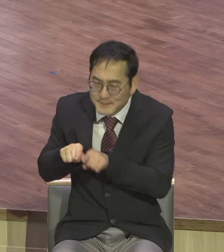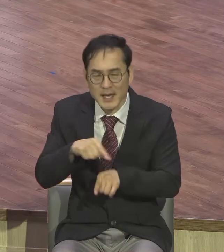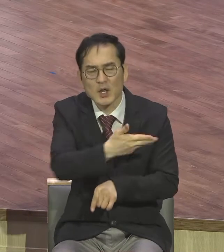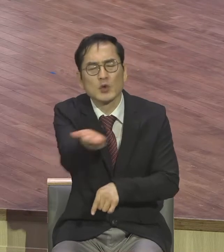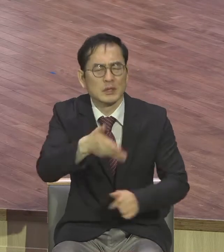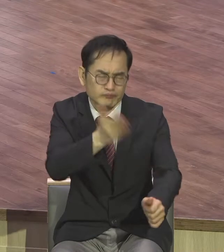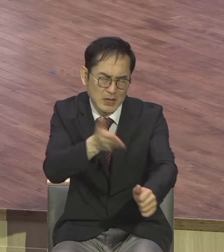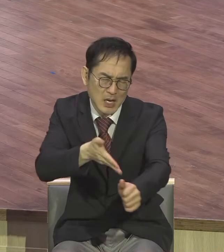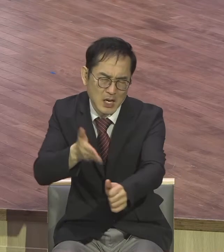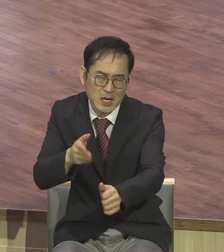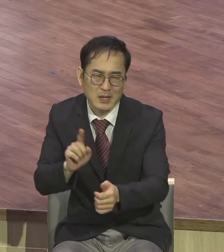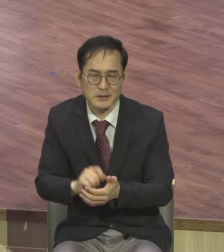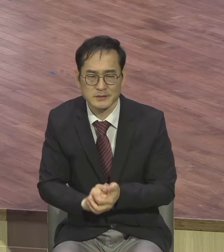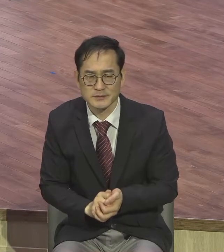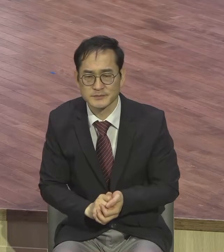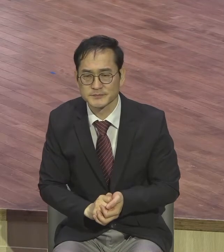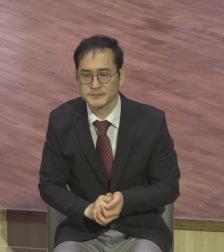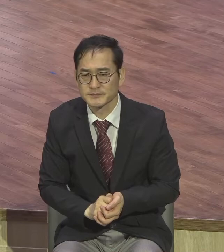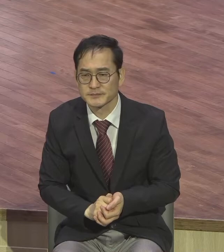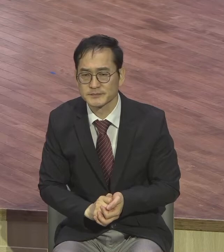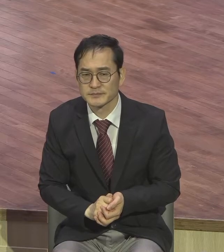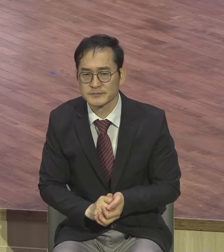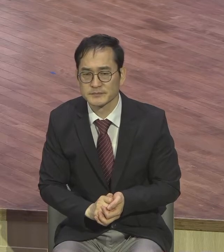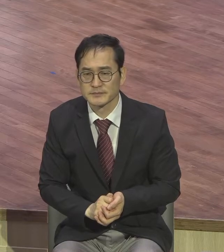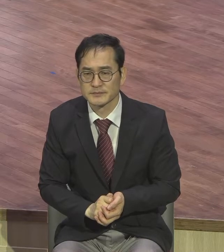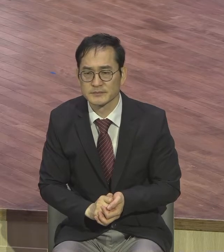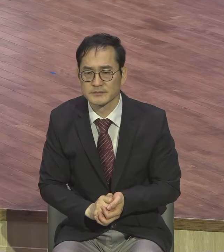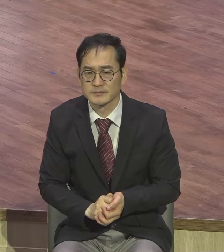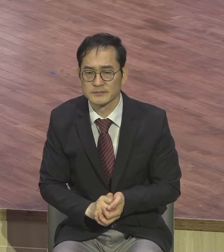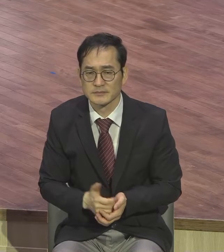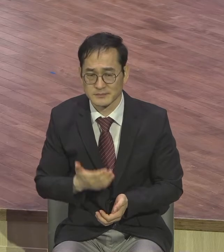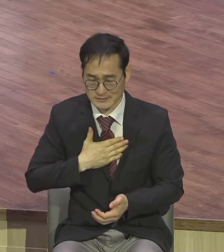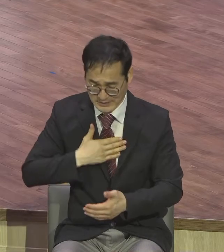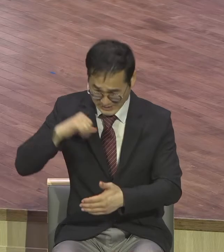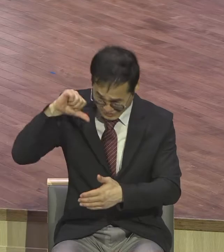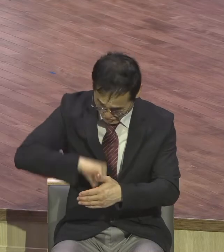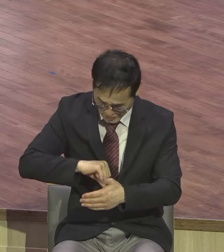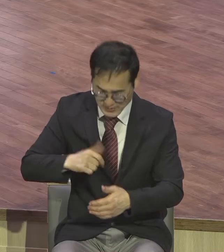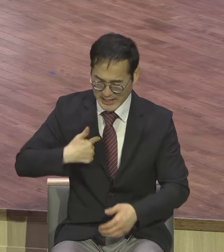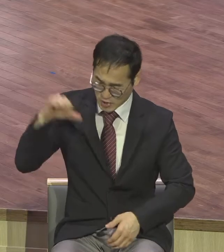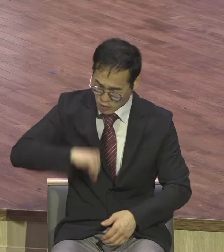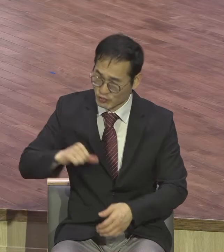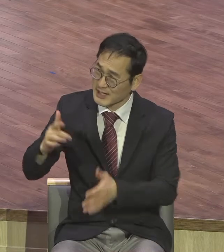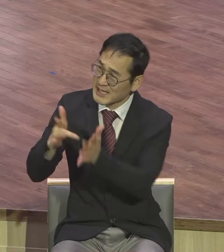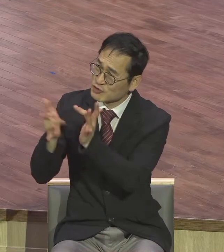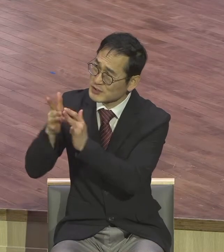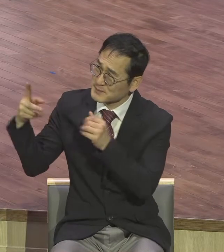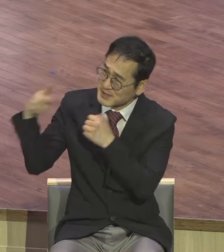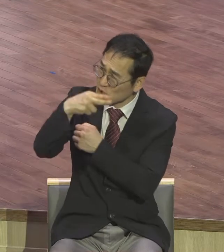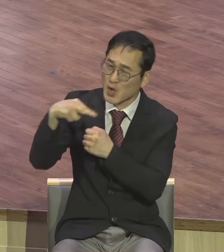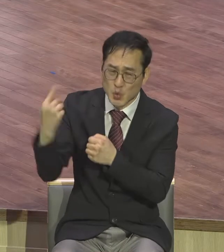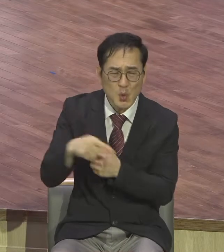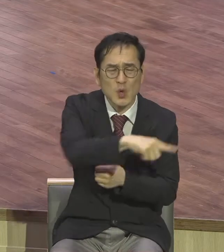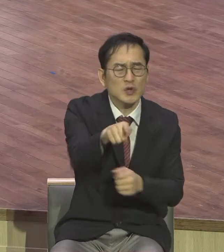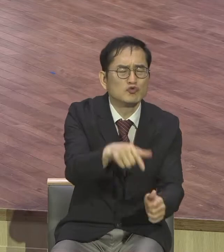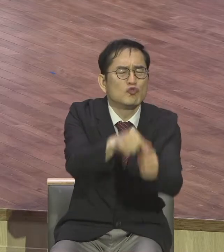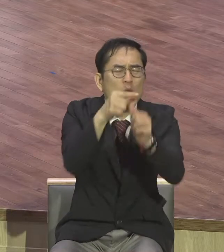곧 곤륙의 친척을 위하여 내 자신이 저수를 받아 그리스도에게 꺼내질지라도 원하는 바로라 차라리 내가